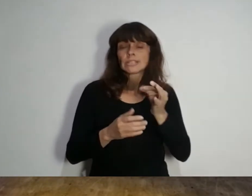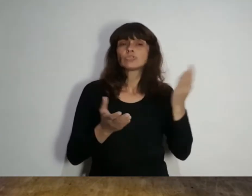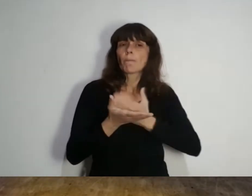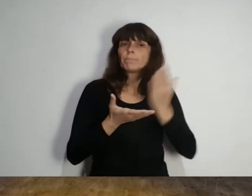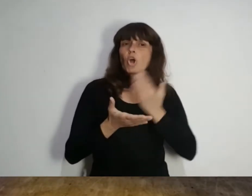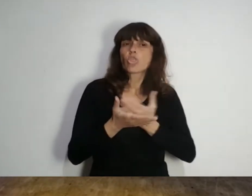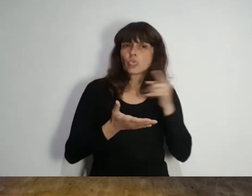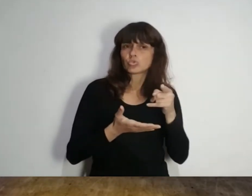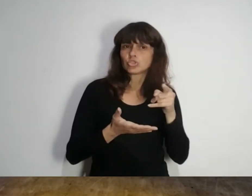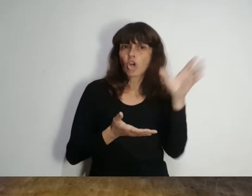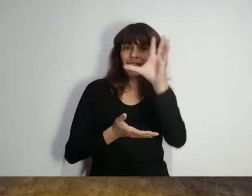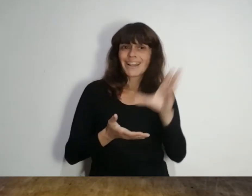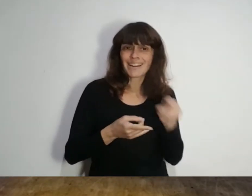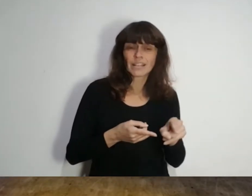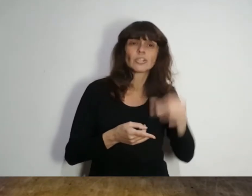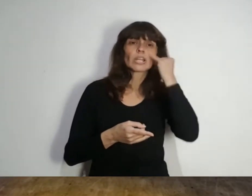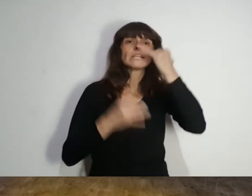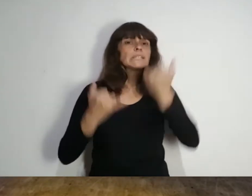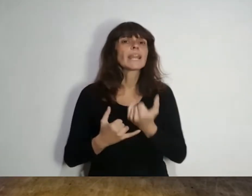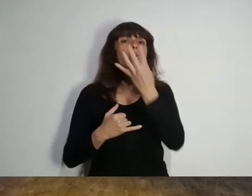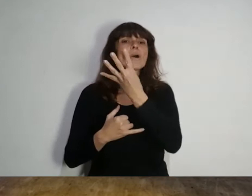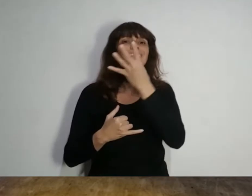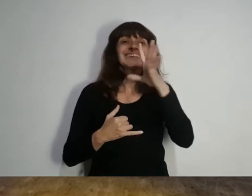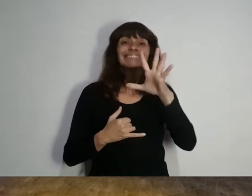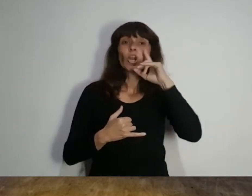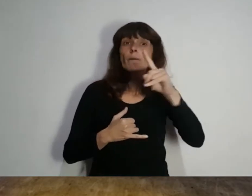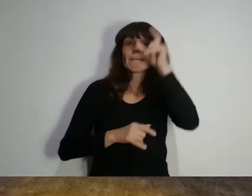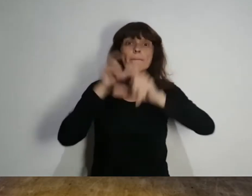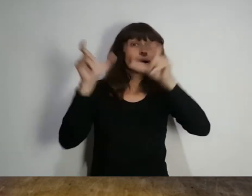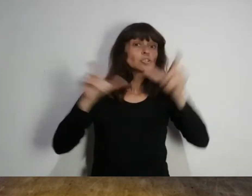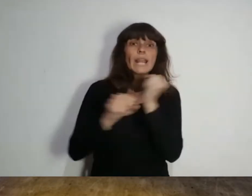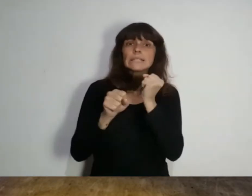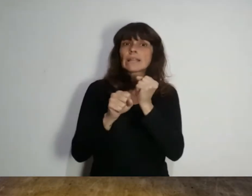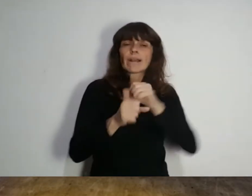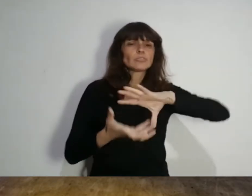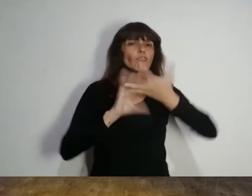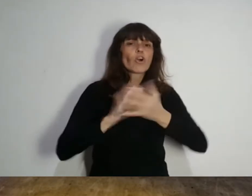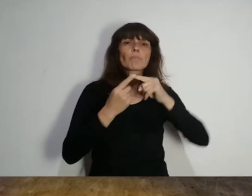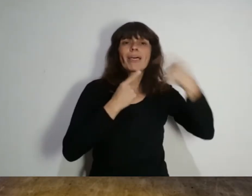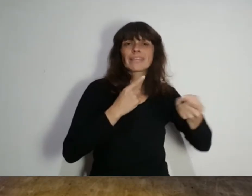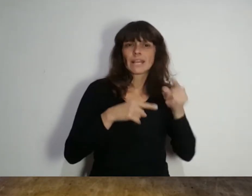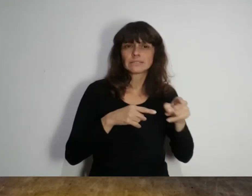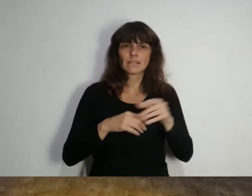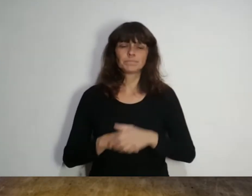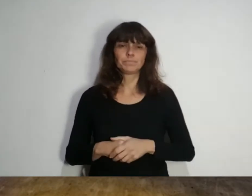geográfico y emplea a 45.000 personas de forma directa e indirecta.